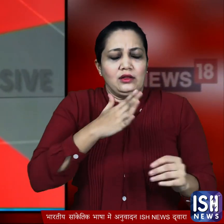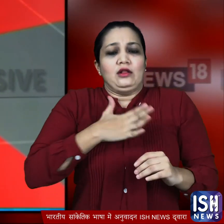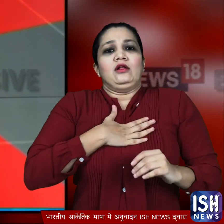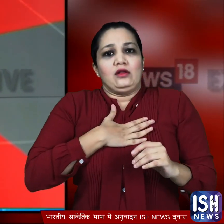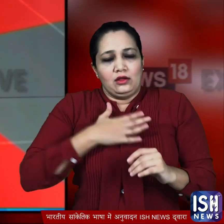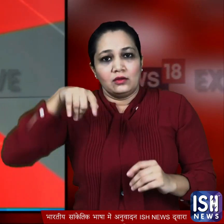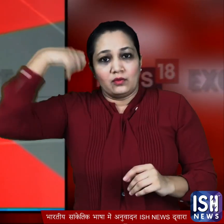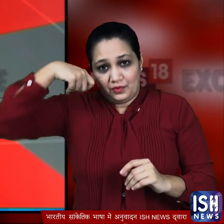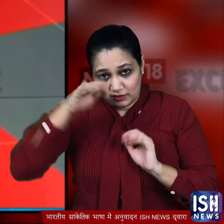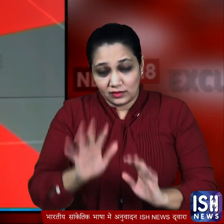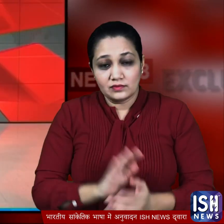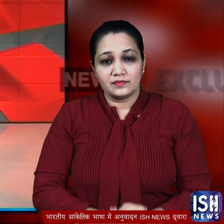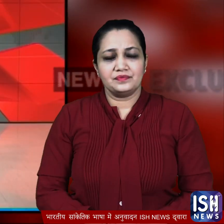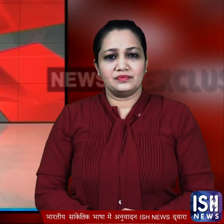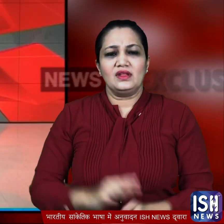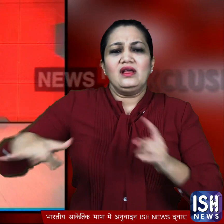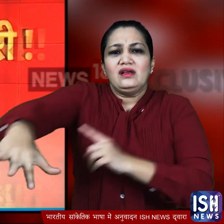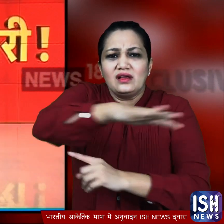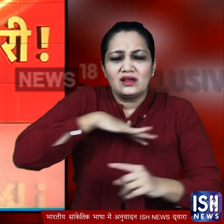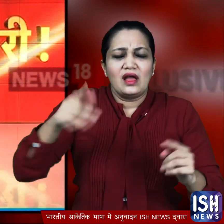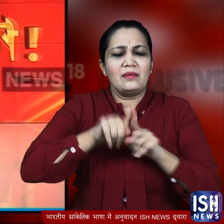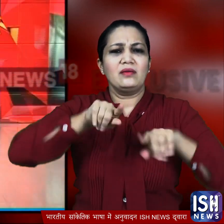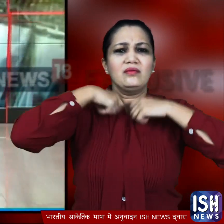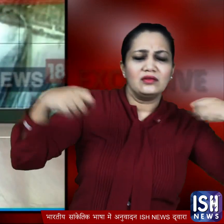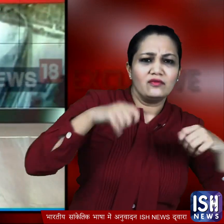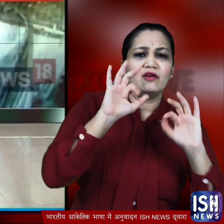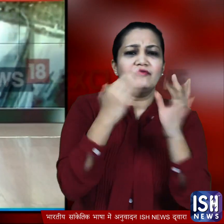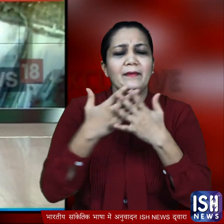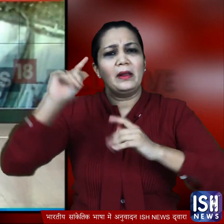देने वाली एक तस्वीर सामने आई जहां इलाके के कुछ दबंगों ने एक परिवार के साथ मारपीट की